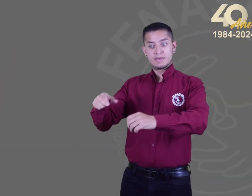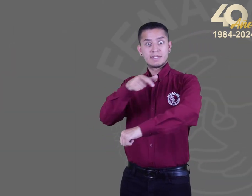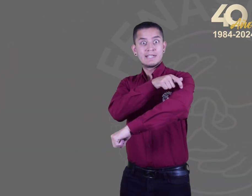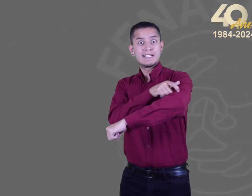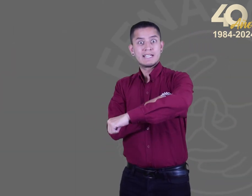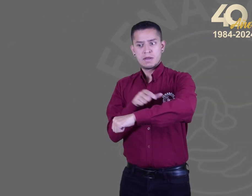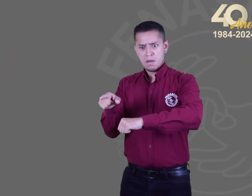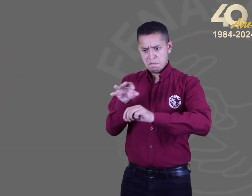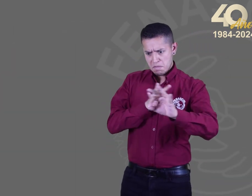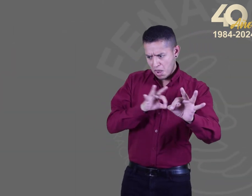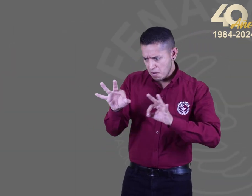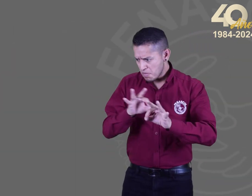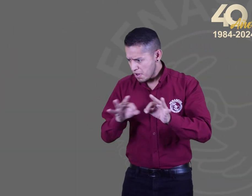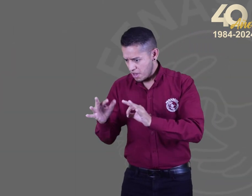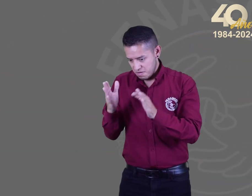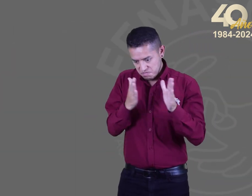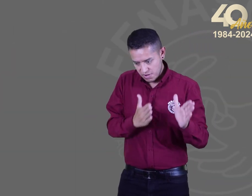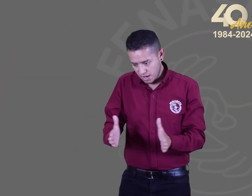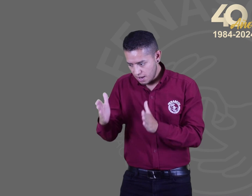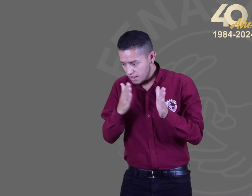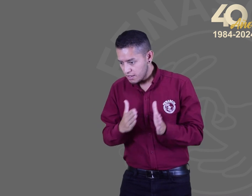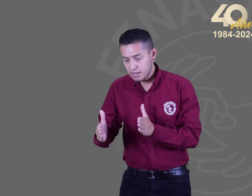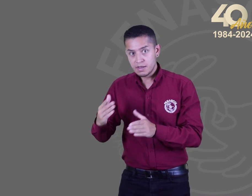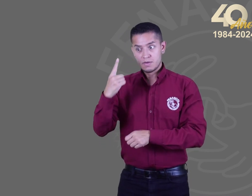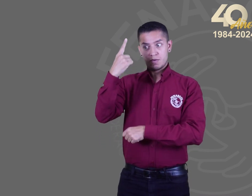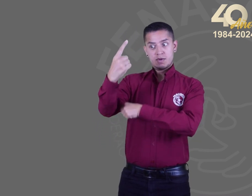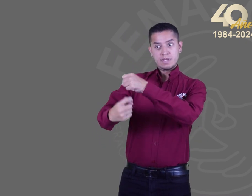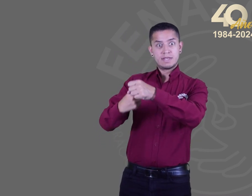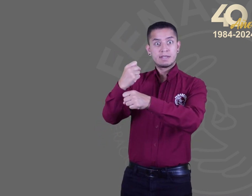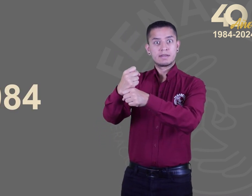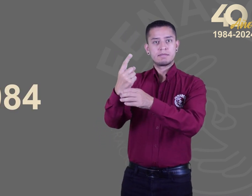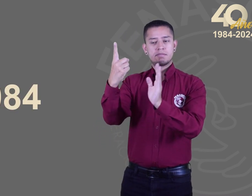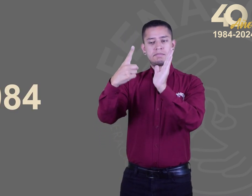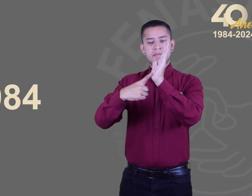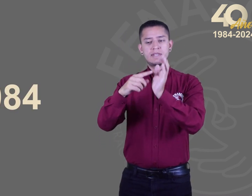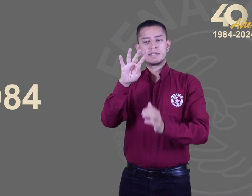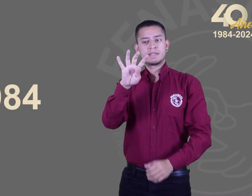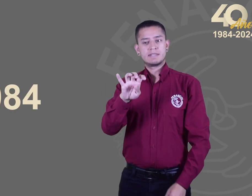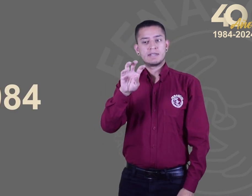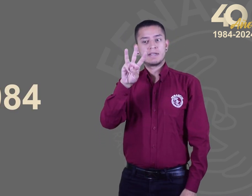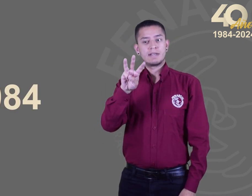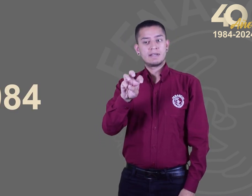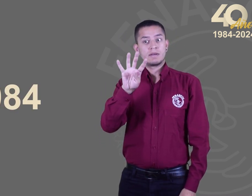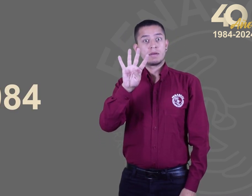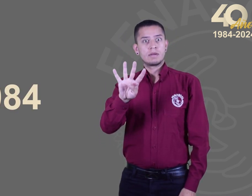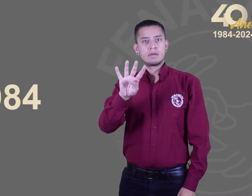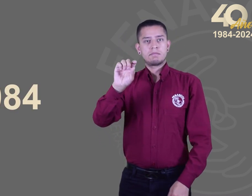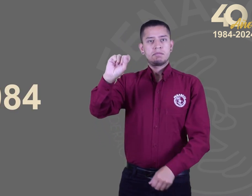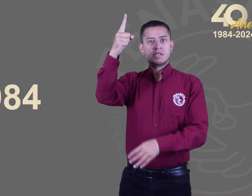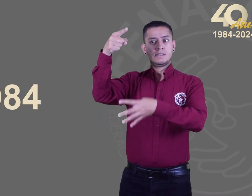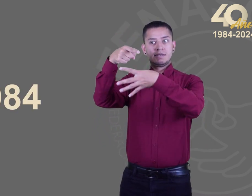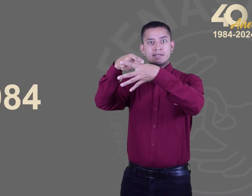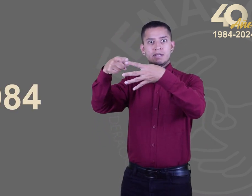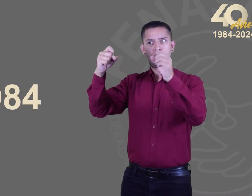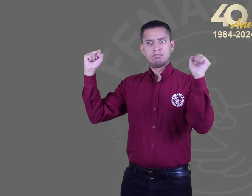Este comité tenía planeado llevar a cabo su asamblea la primera semana de enero del año de